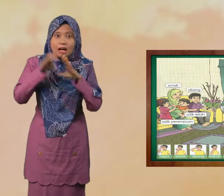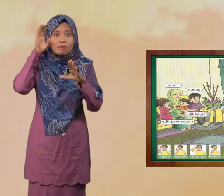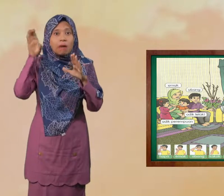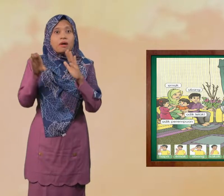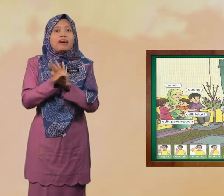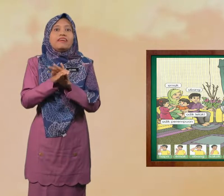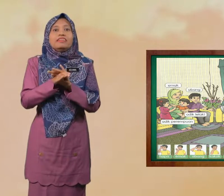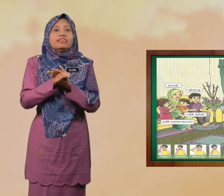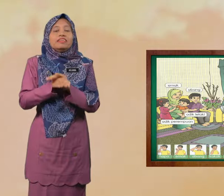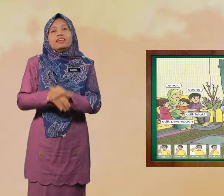gambar